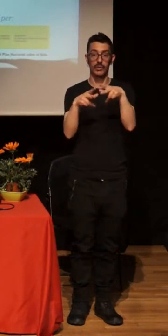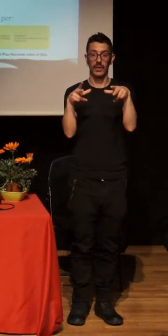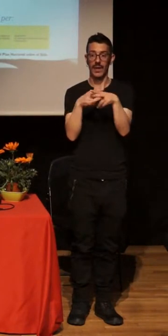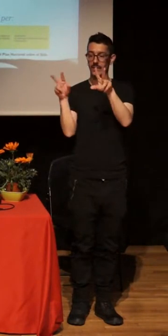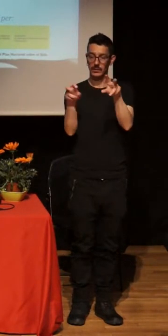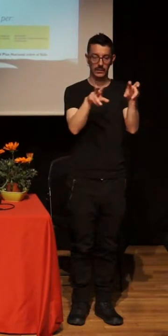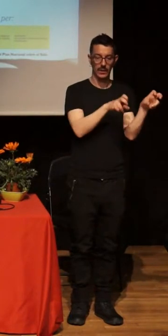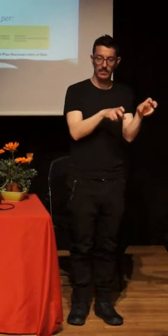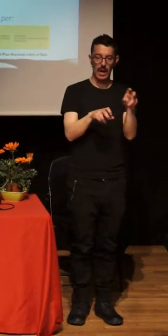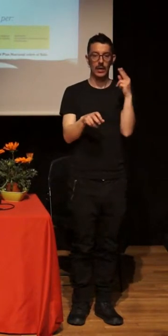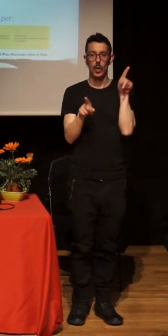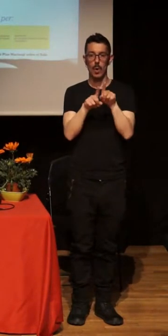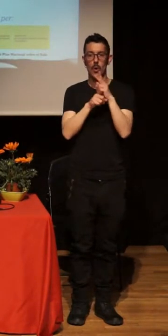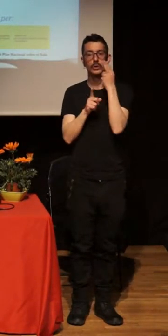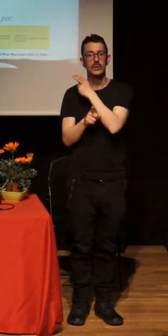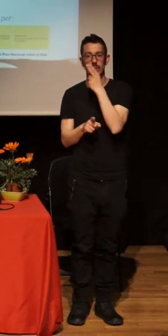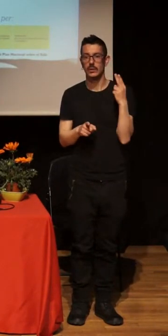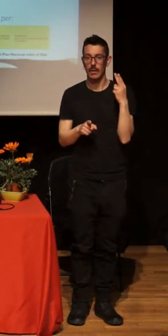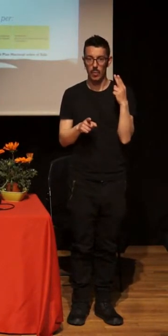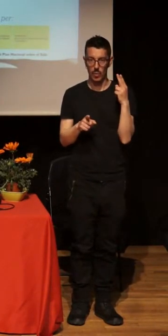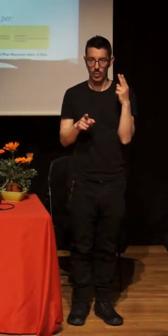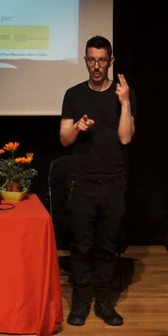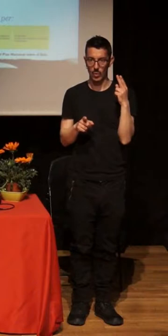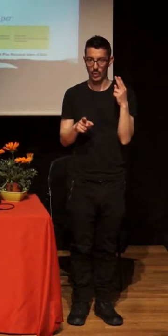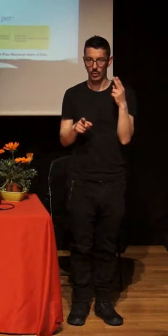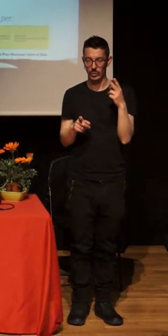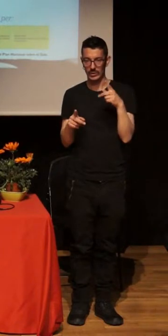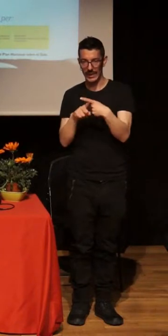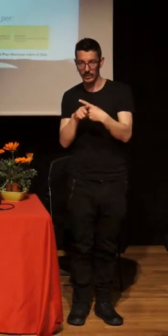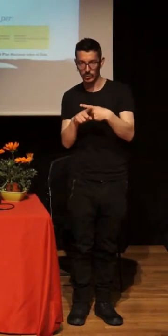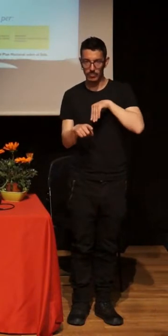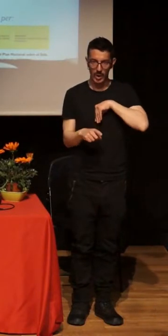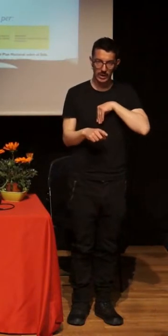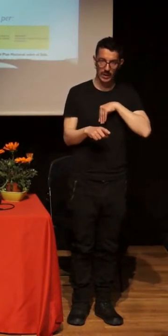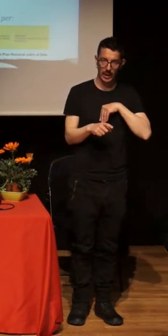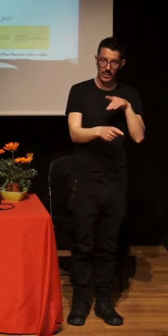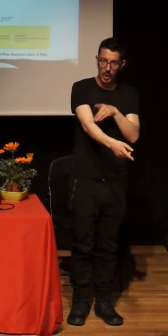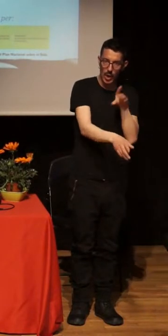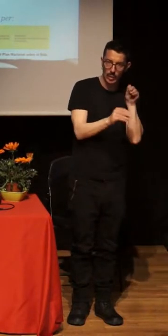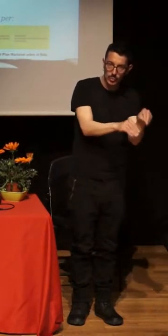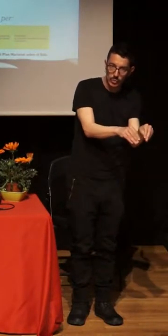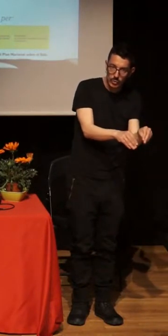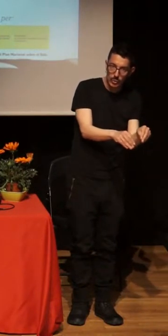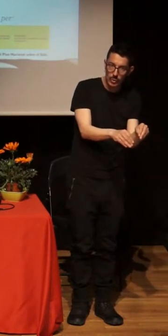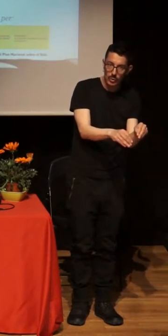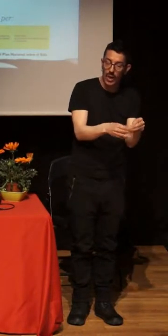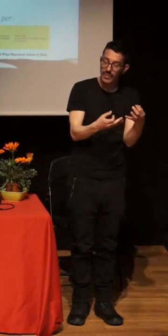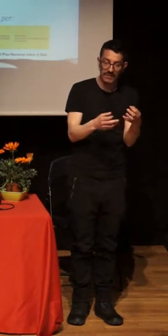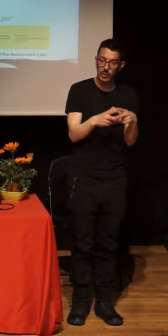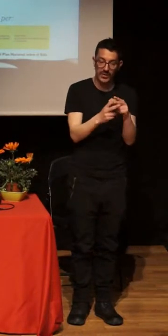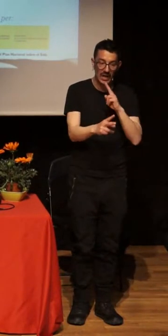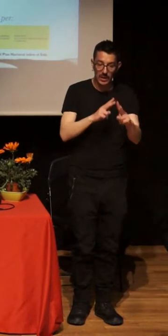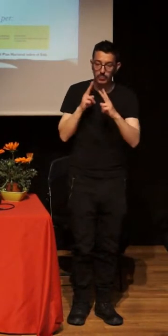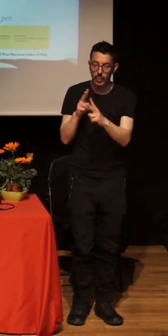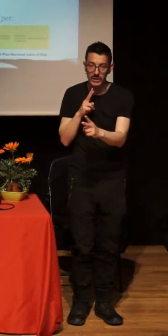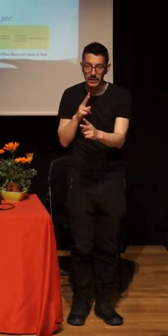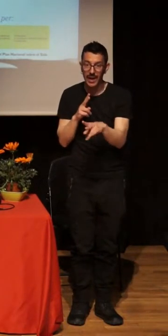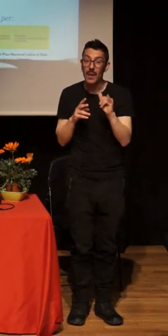sexo, muerte y uso de drogas, a los cuales hay que dar respuesta. Y también con la realidad de que una educación sexual, que ni siquiera